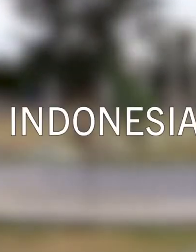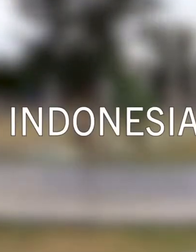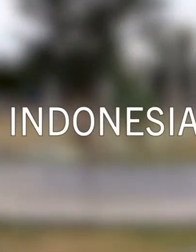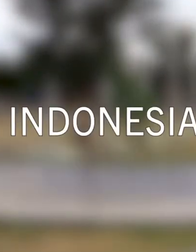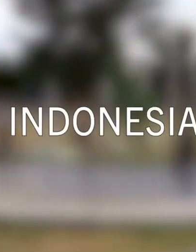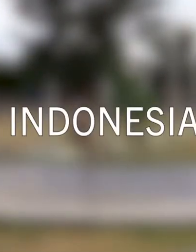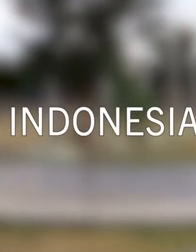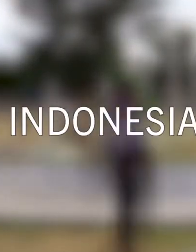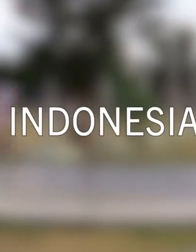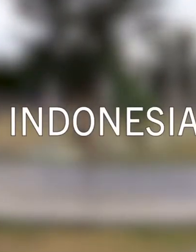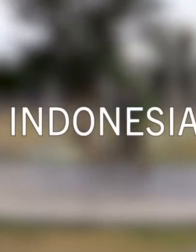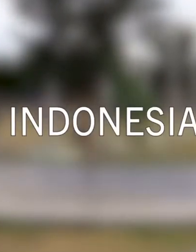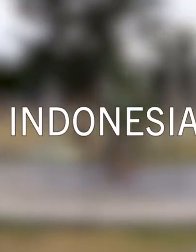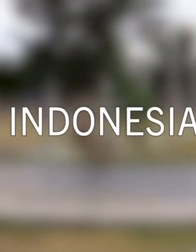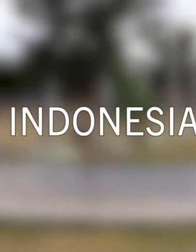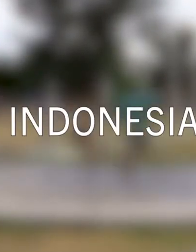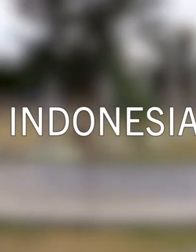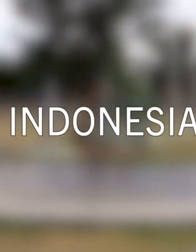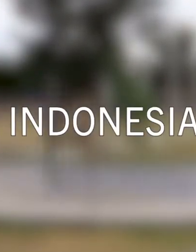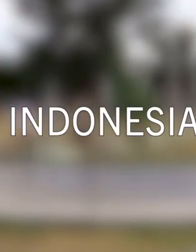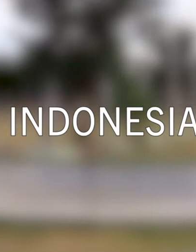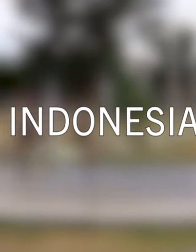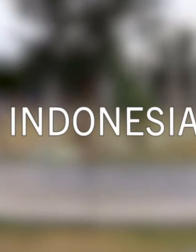Menuju Indonesia Inklusif